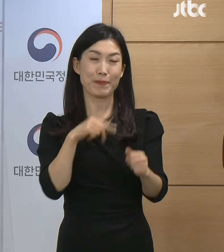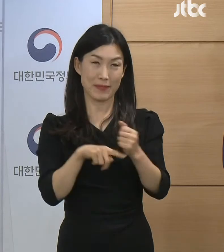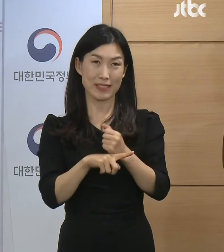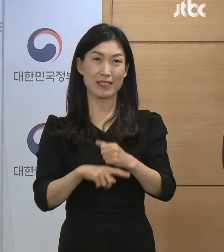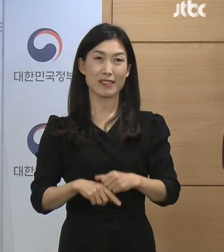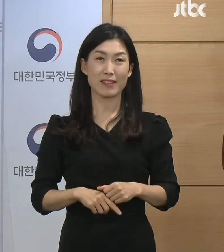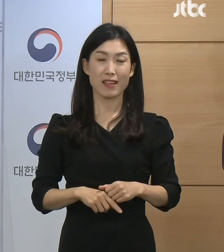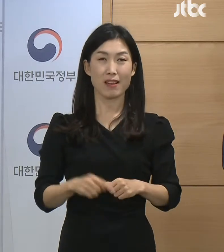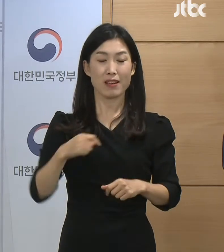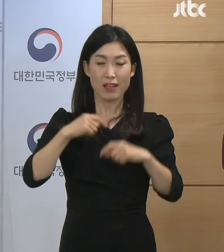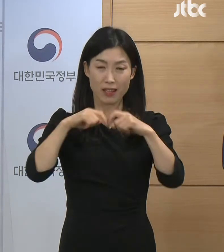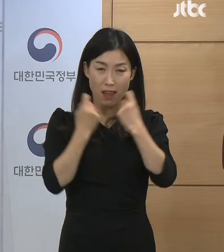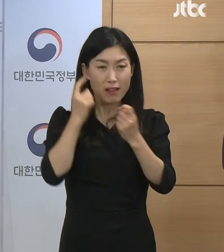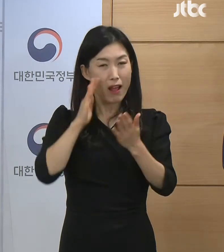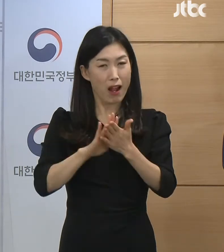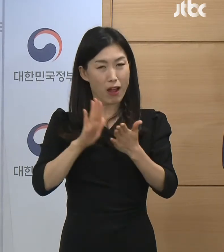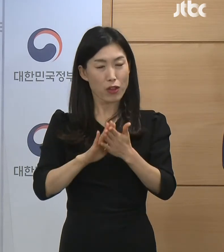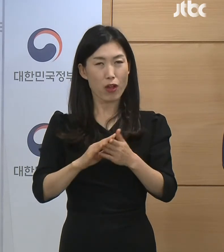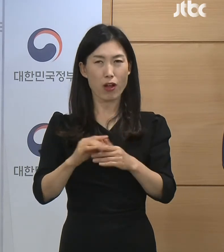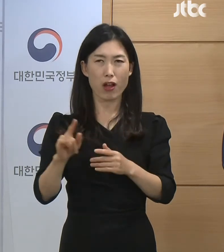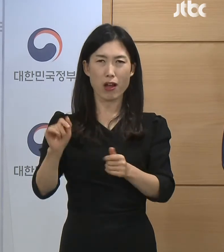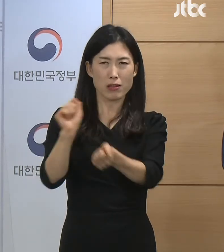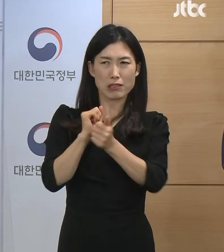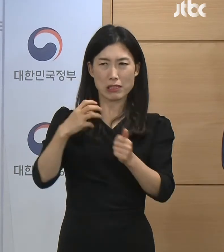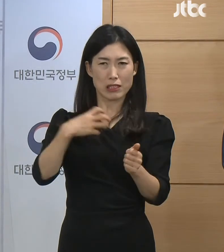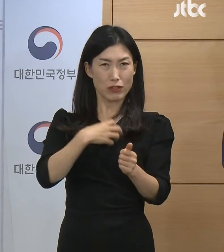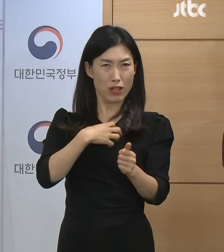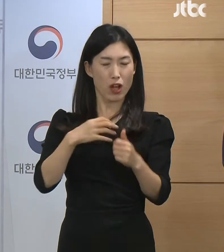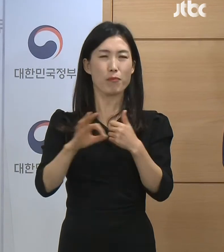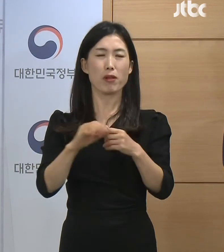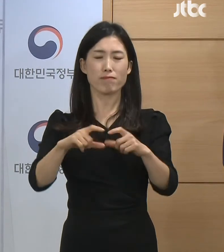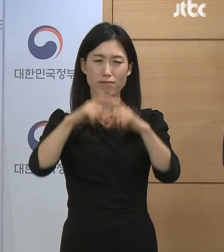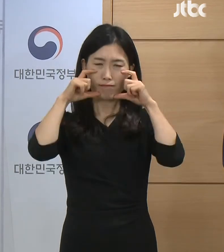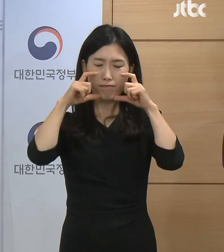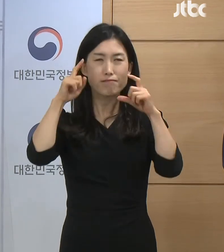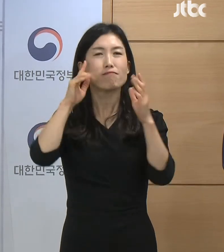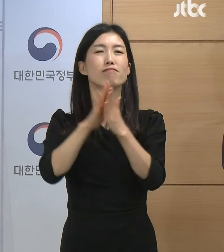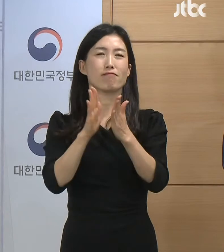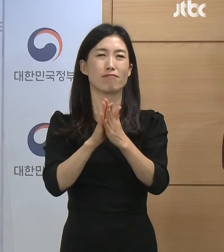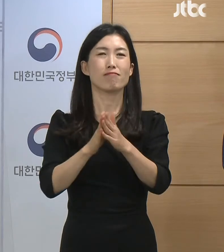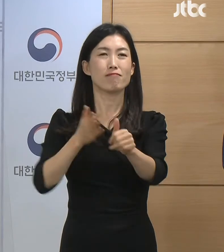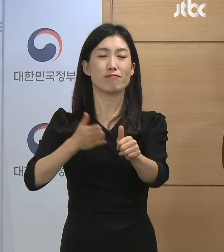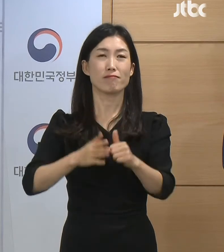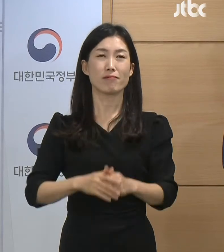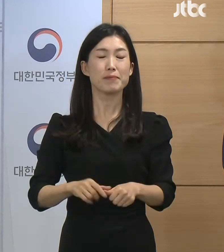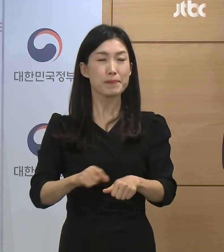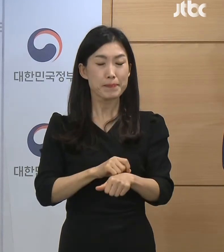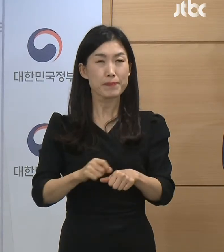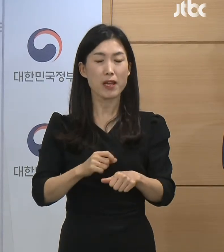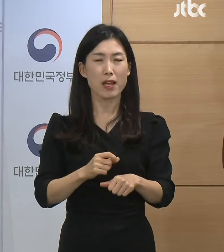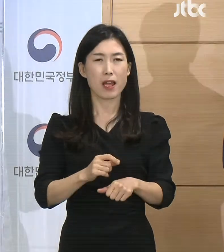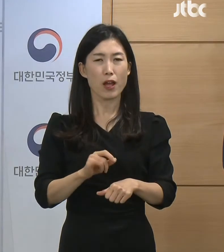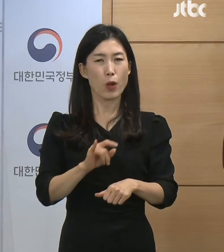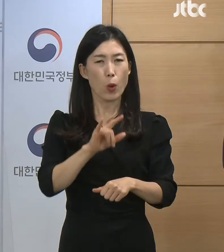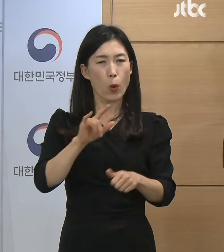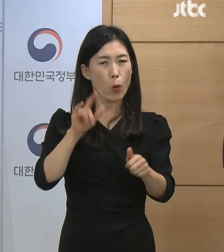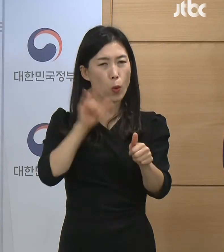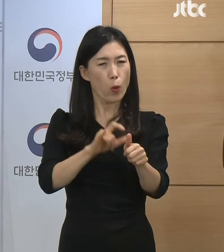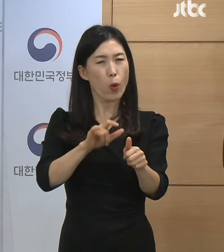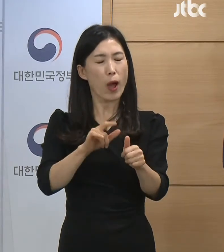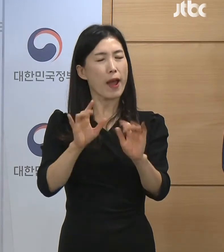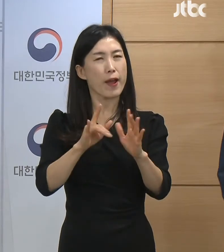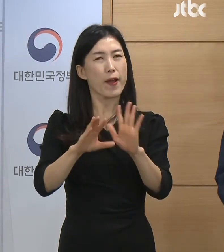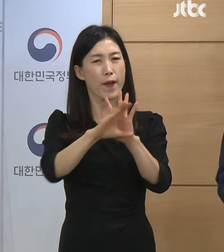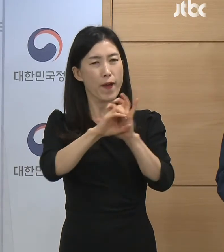상황에 맞추어 필요한 상황입니다. 특히 호흡기 증상과 같은 코로나19 의심 증상이 있거나